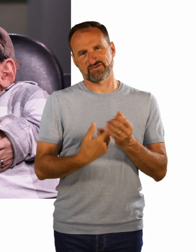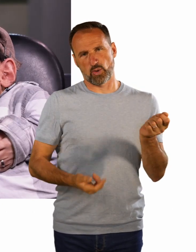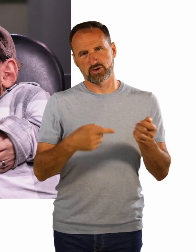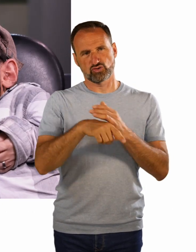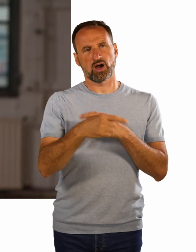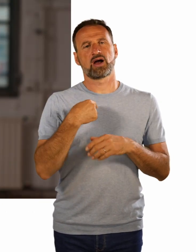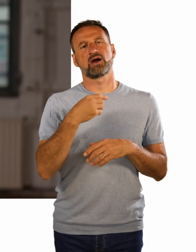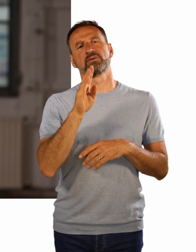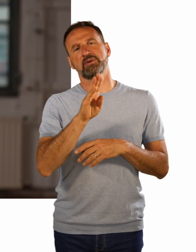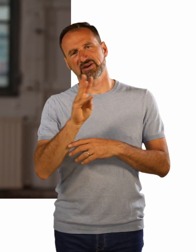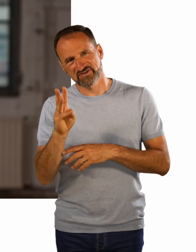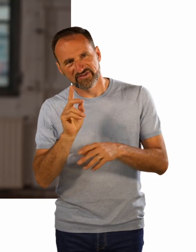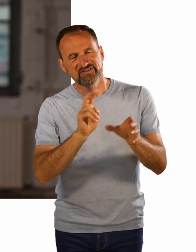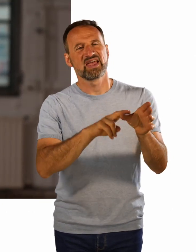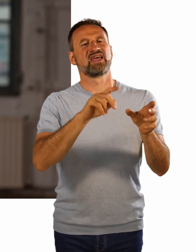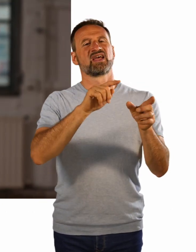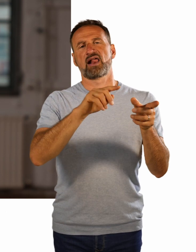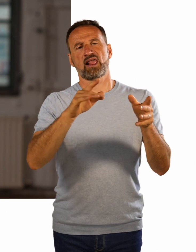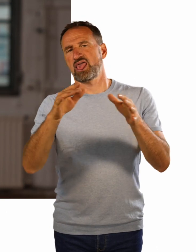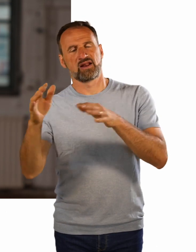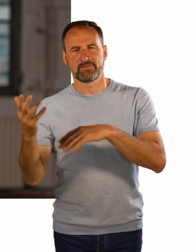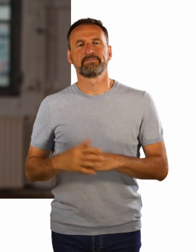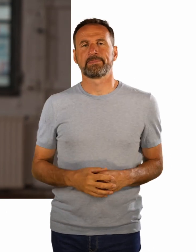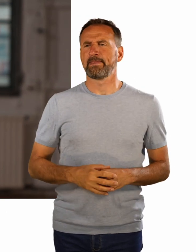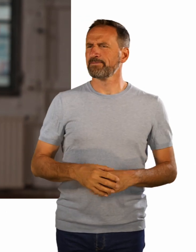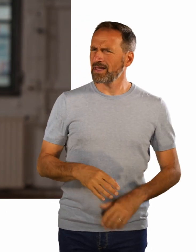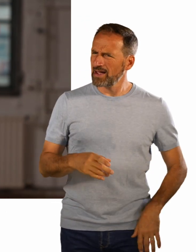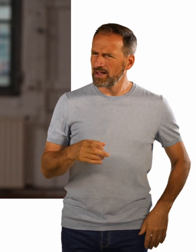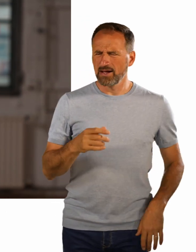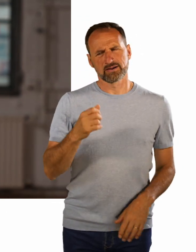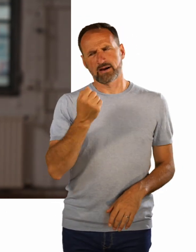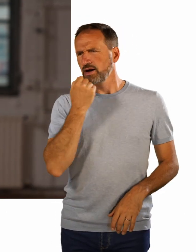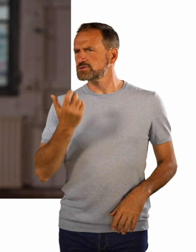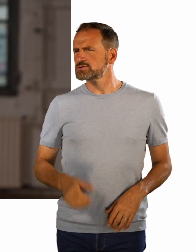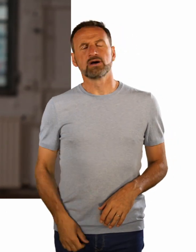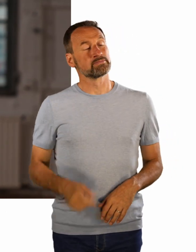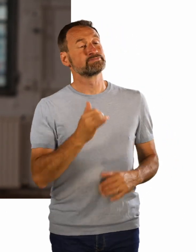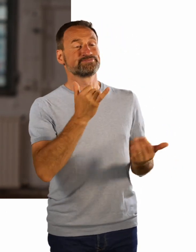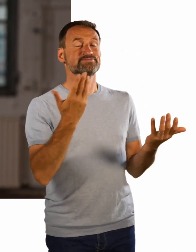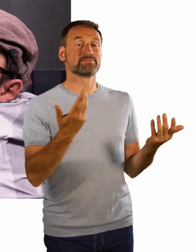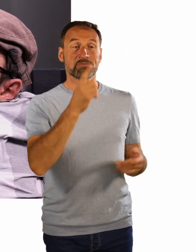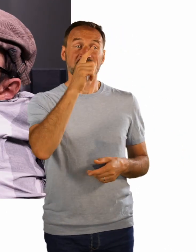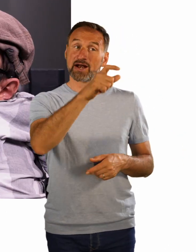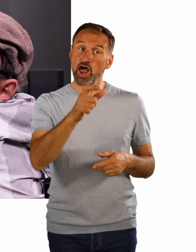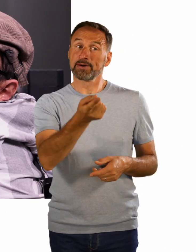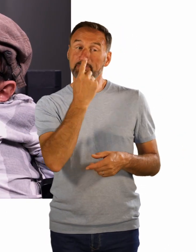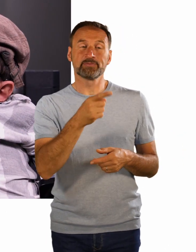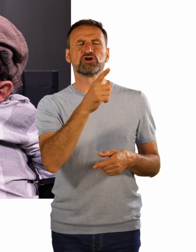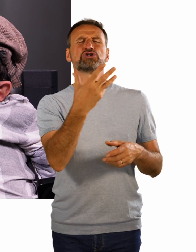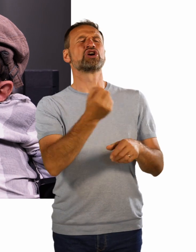Krass. Aber das sind halt so Sachen, wenn die Leute sagen, du schaffst das nicht, kann das so gut als Motivation gelten. Und ich hatte sehr, sehr